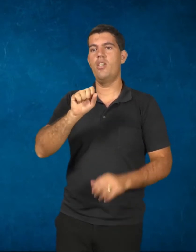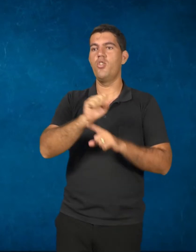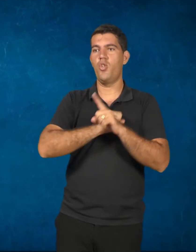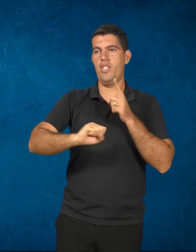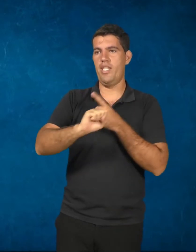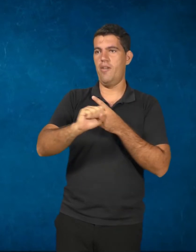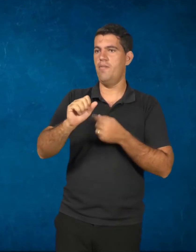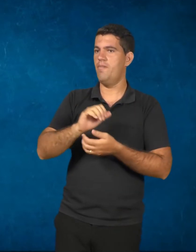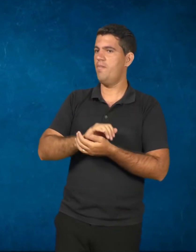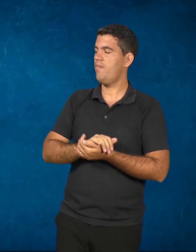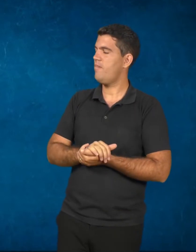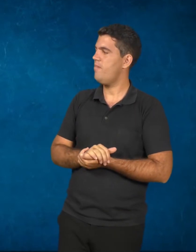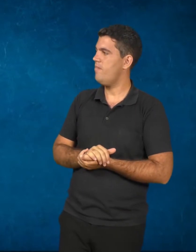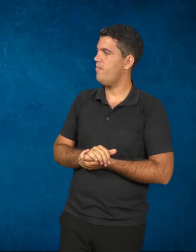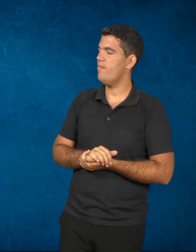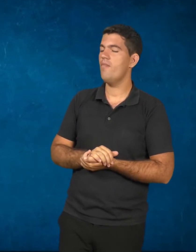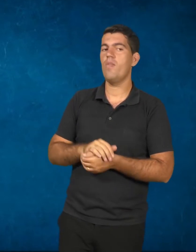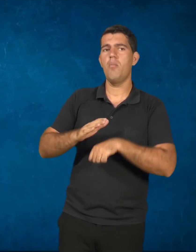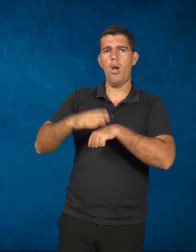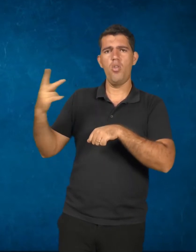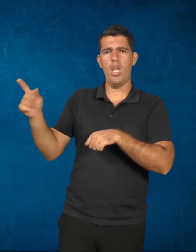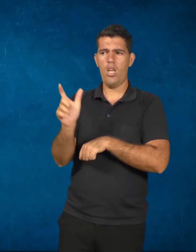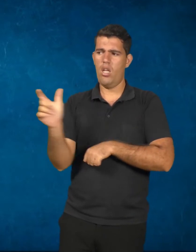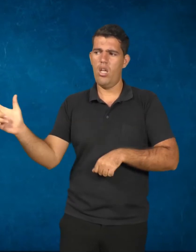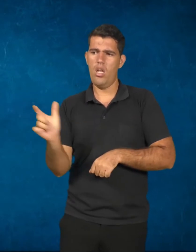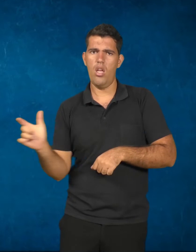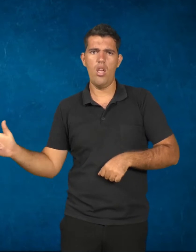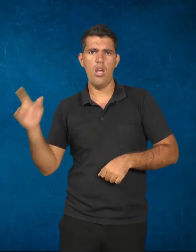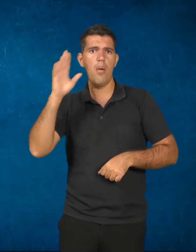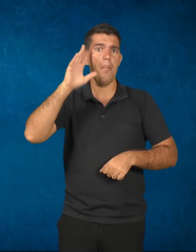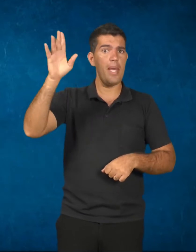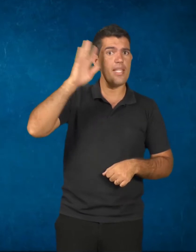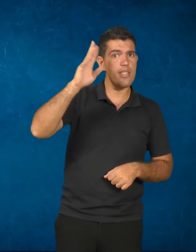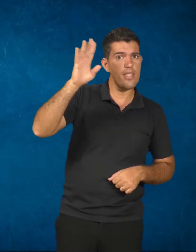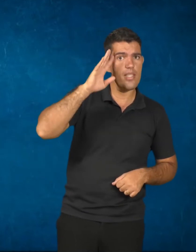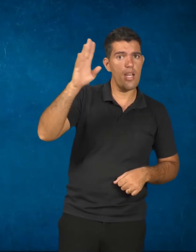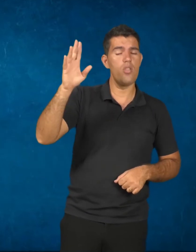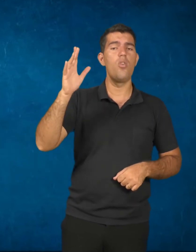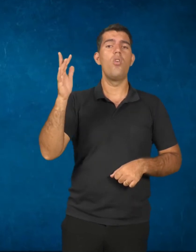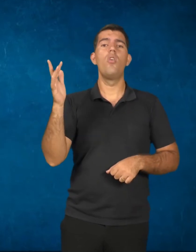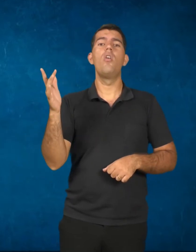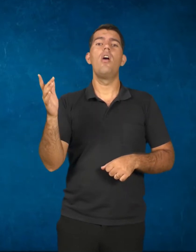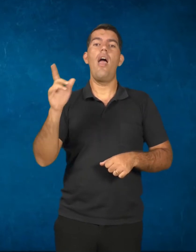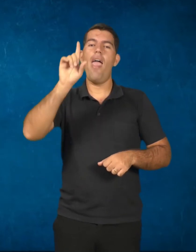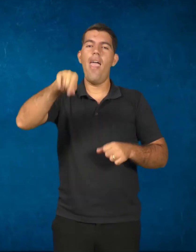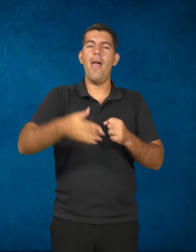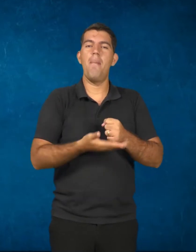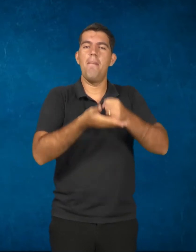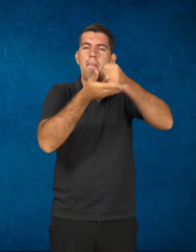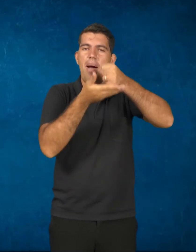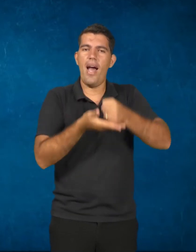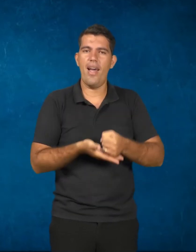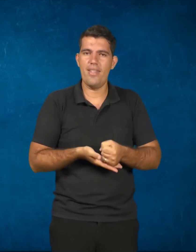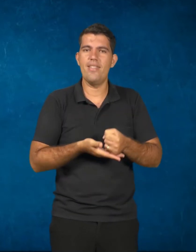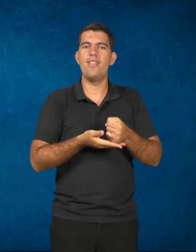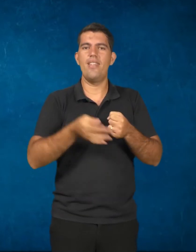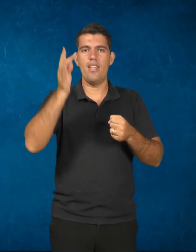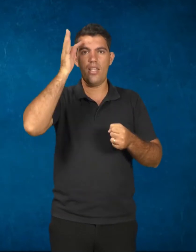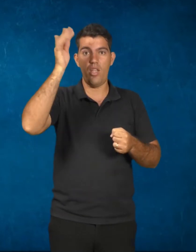Esses pensadores, eles se basearam nas teorias preconizadas por Lukács